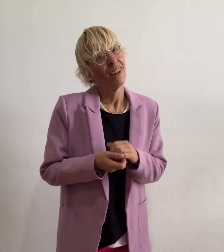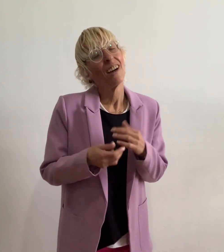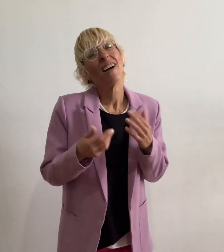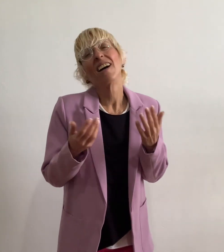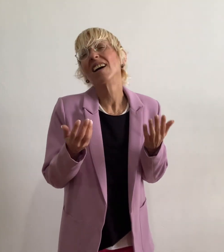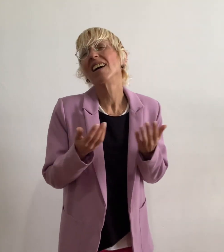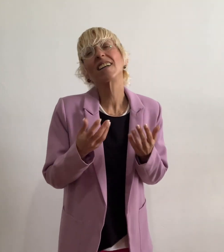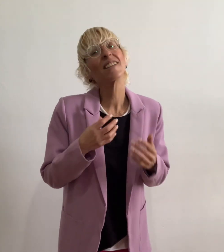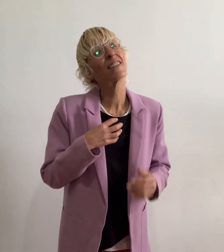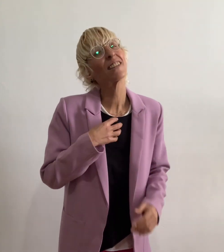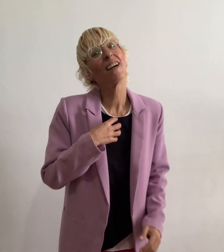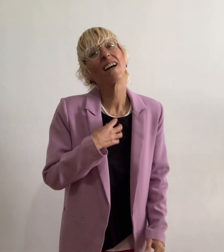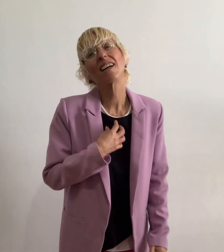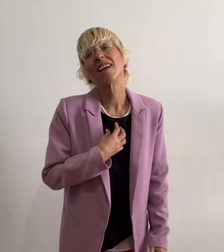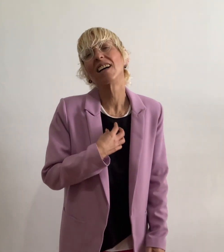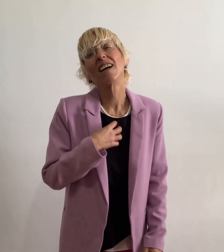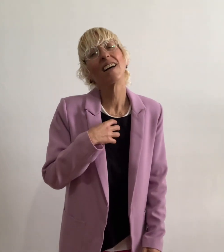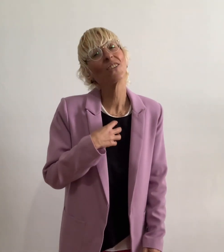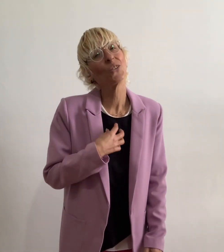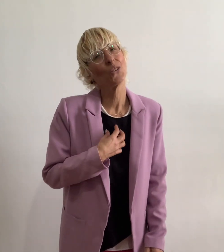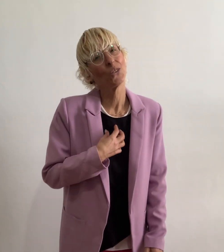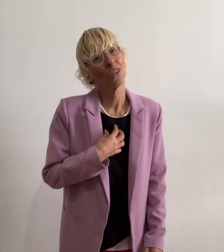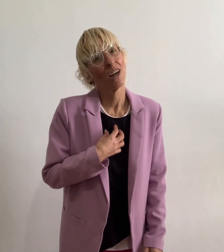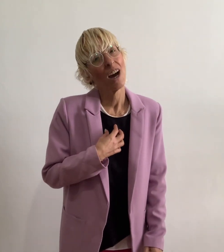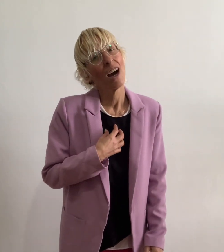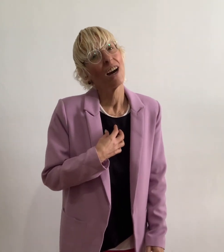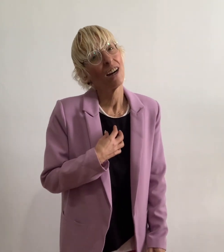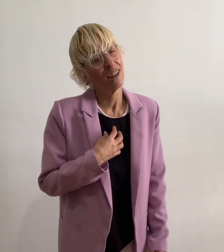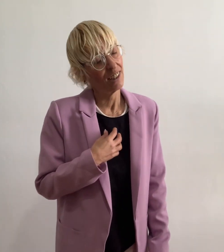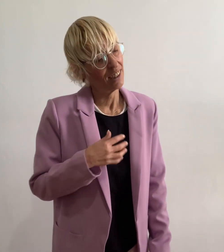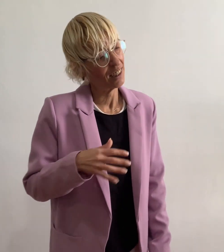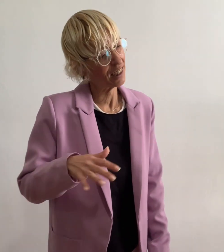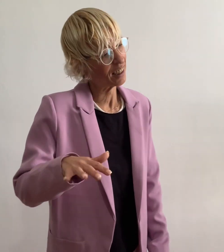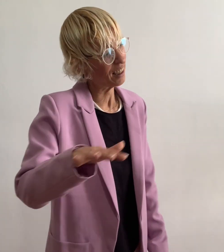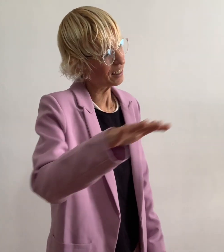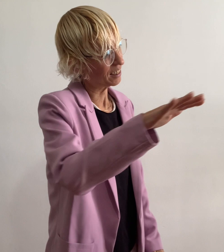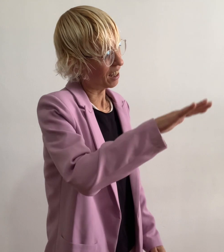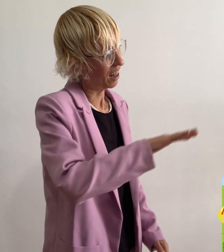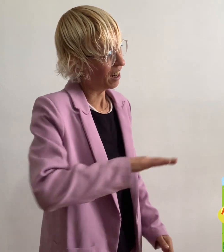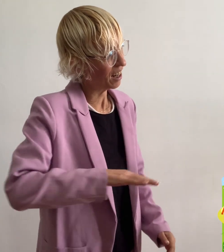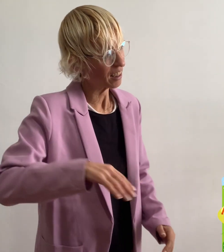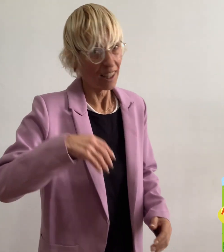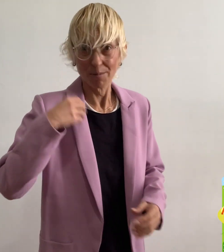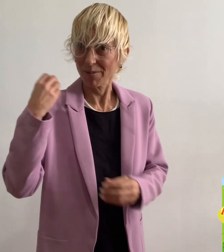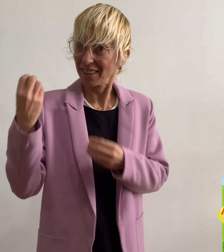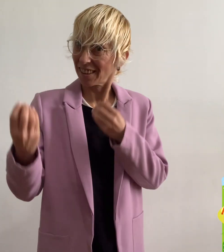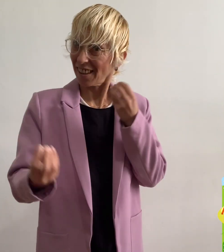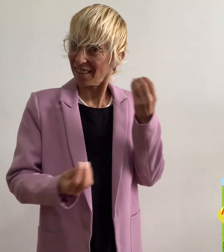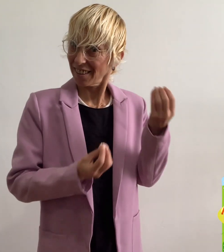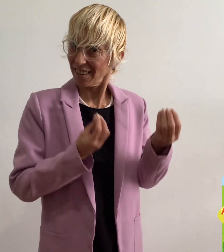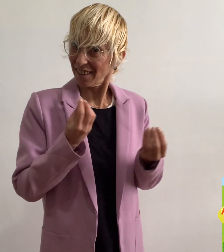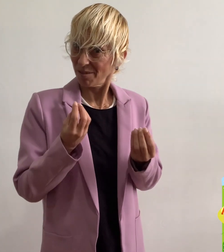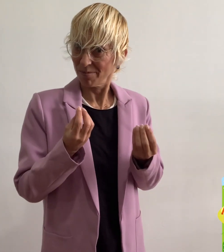איך התגעגענו אל חצר המשחקים